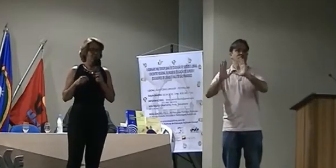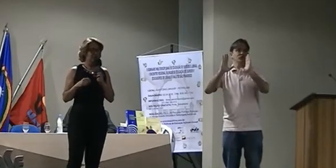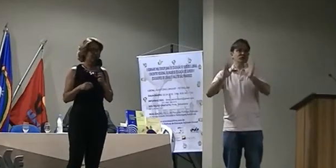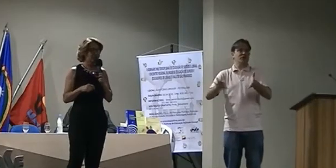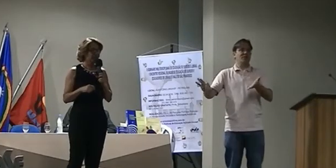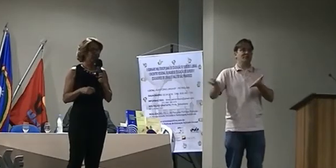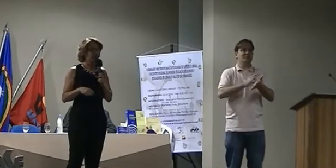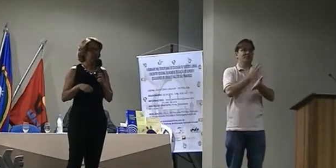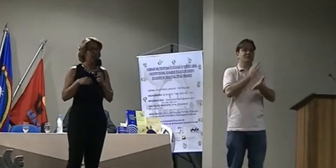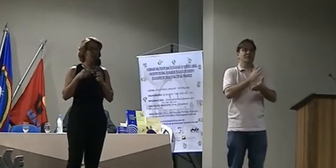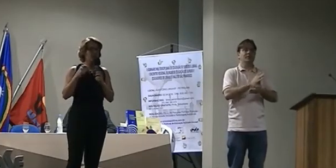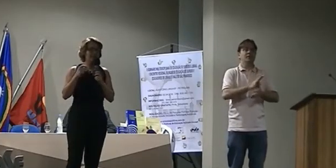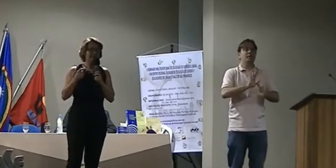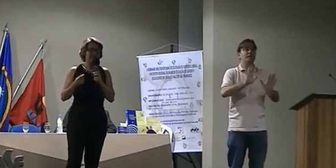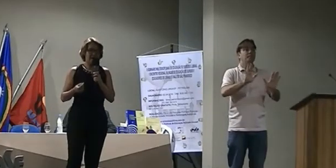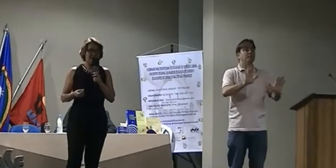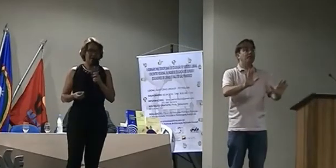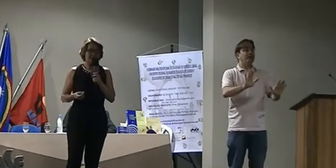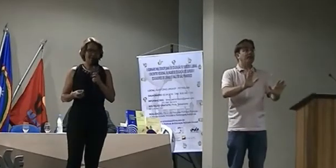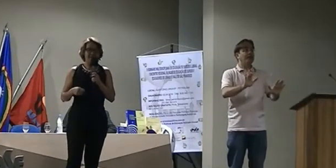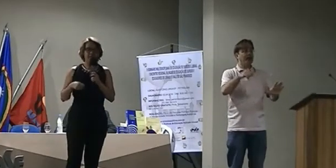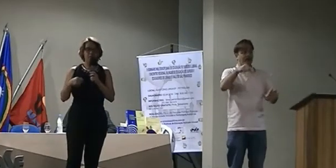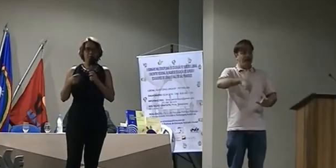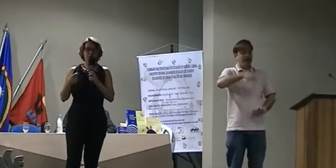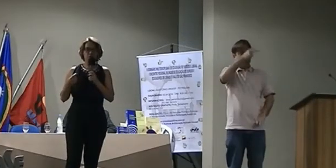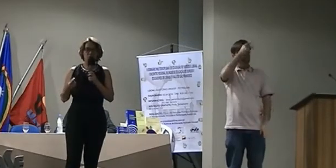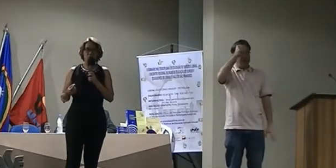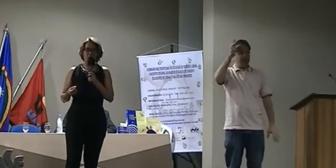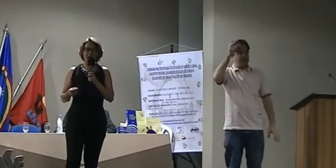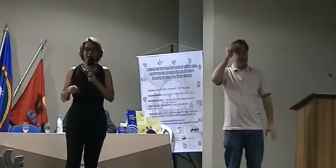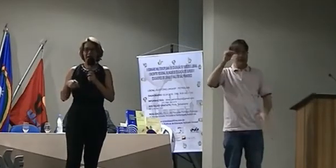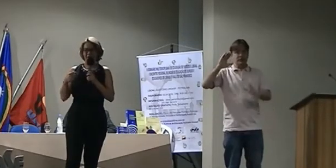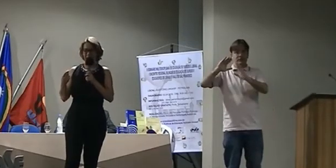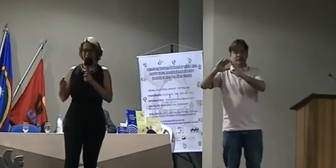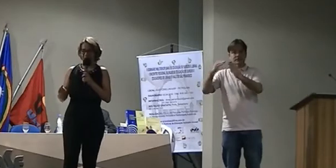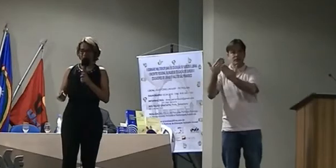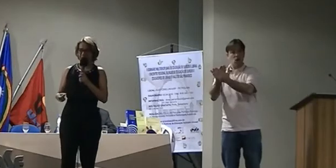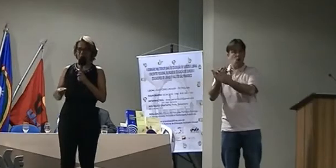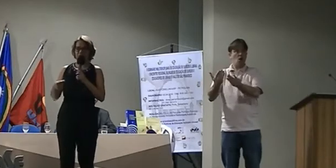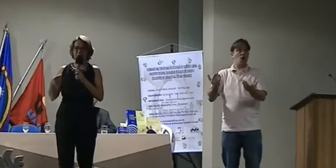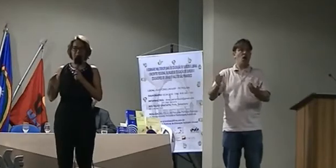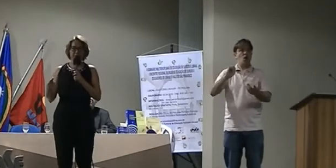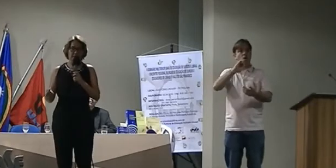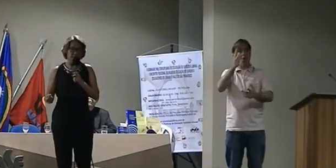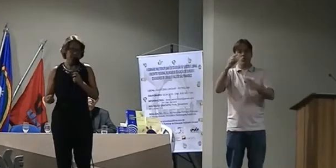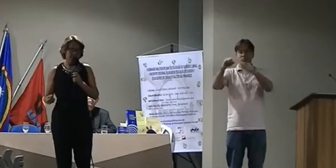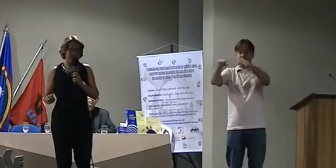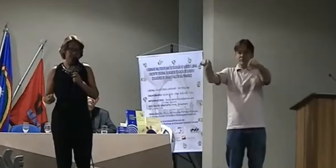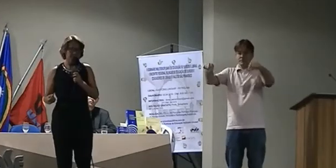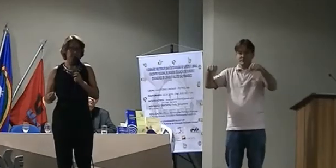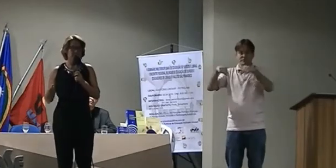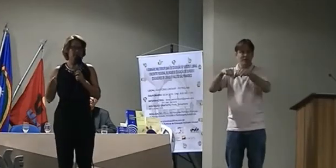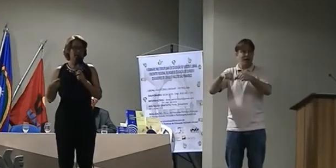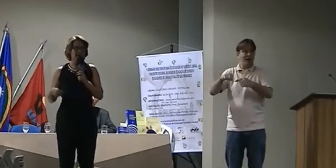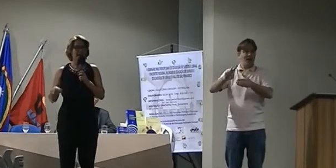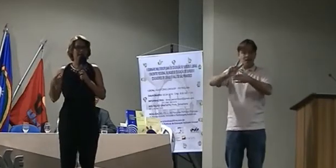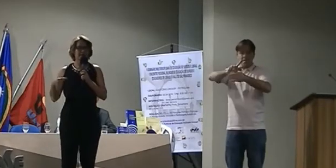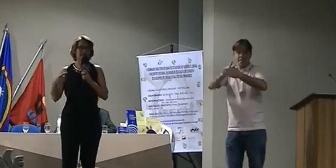município, nenhuma sala, nenhuma escola, efetivamente, bilingue. E o que é essa